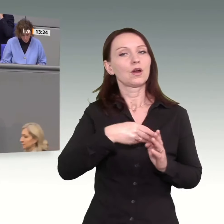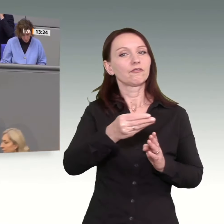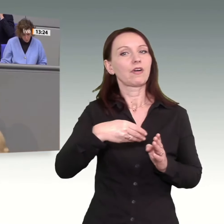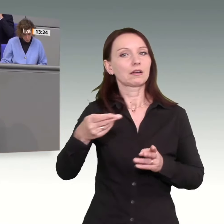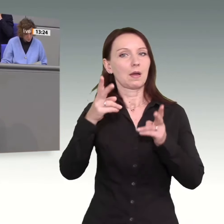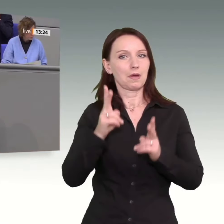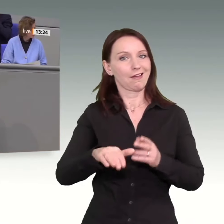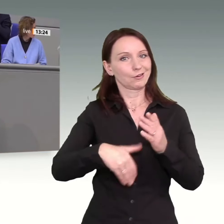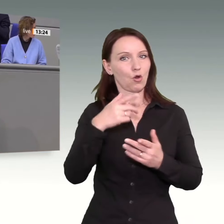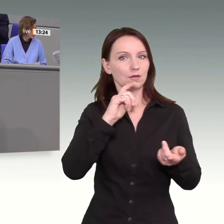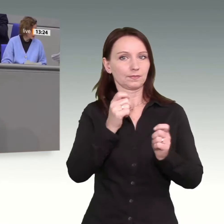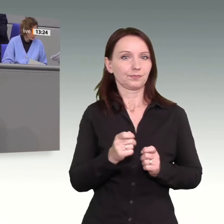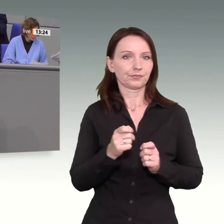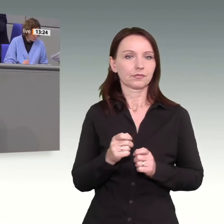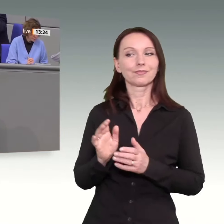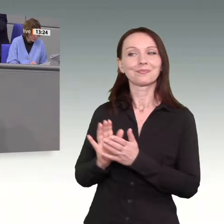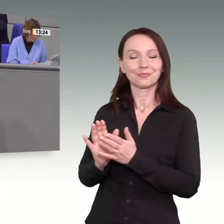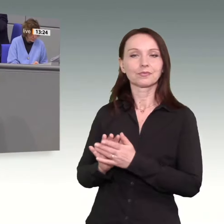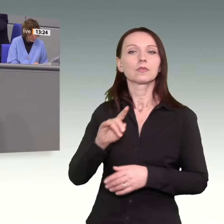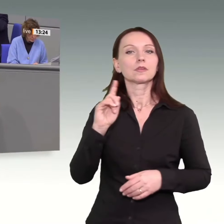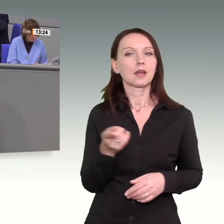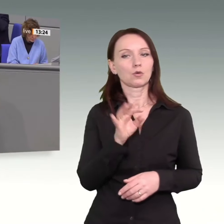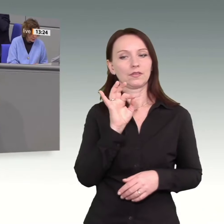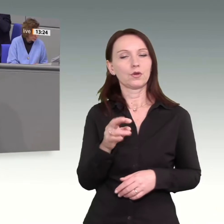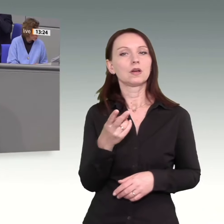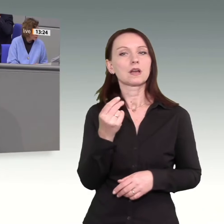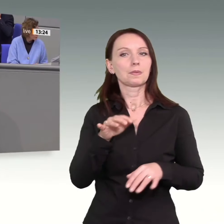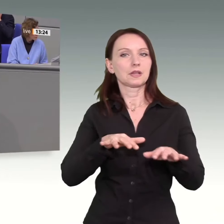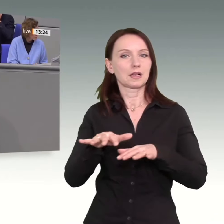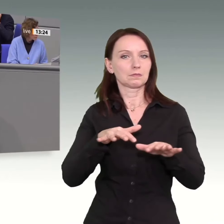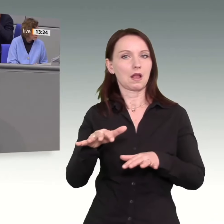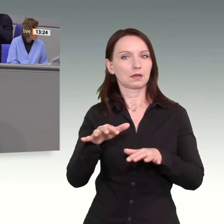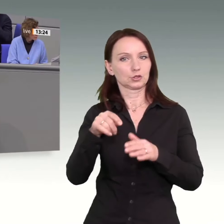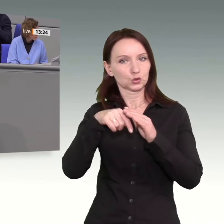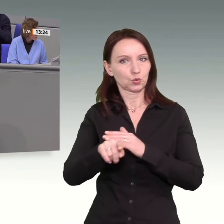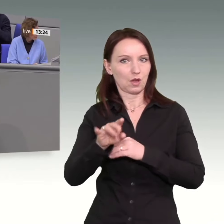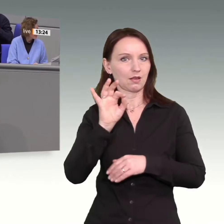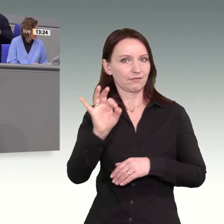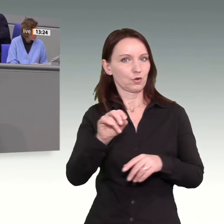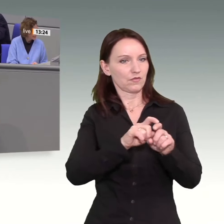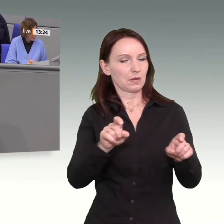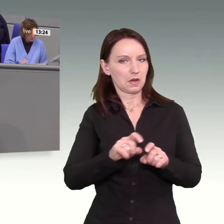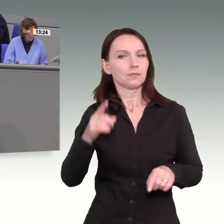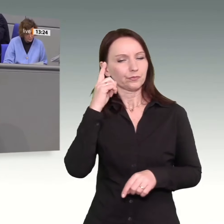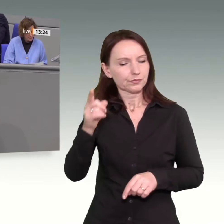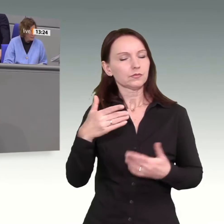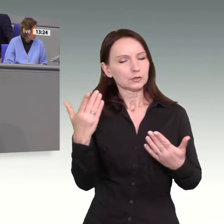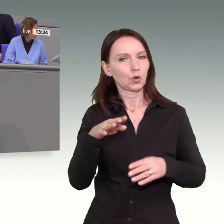für Unternehmen Schritte in die richtige Richtung